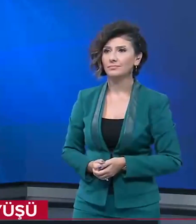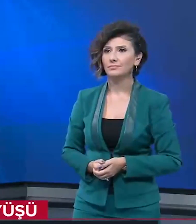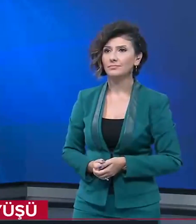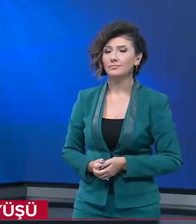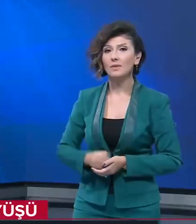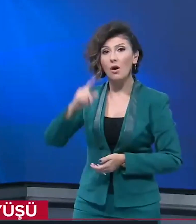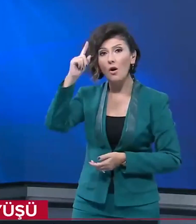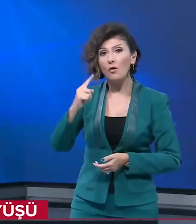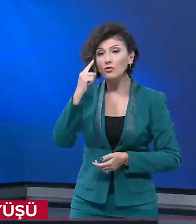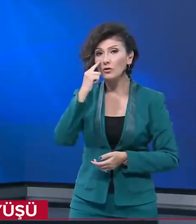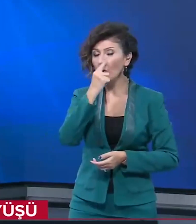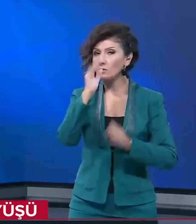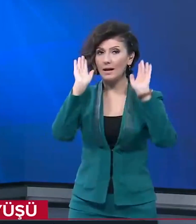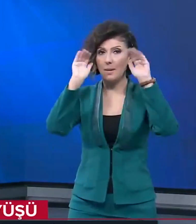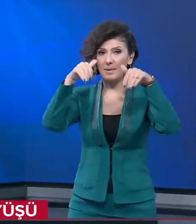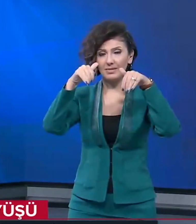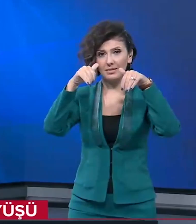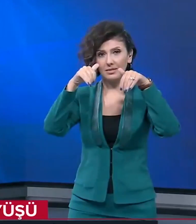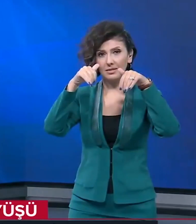Önce gözlerini kapattılar.